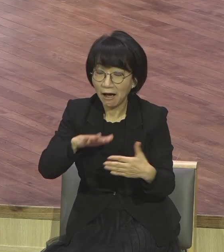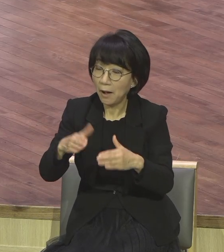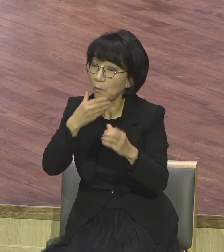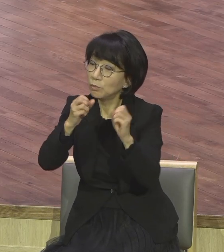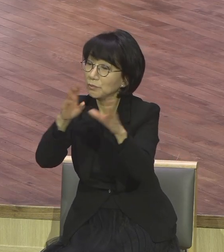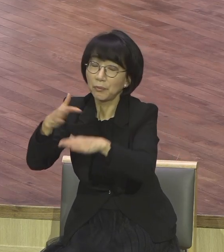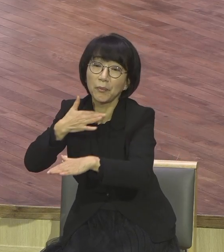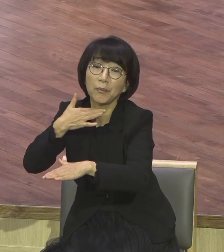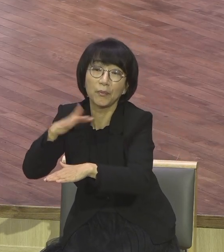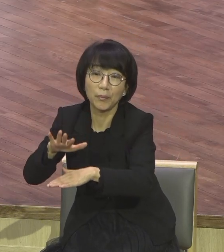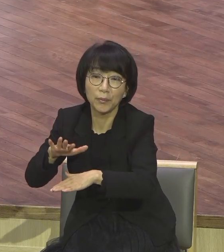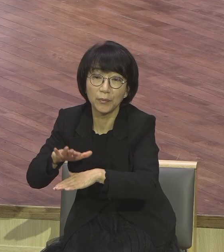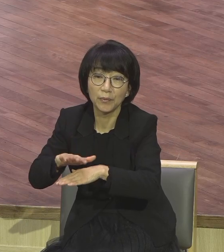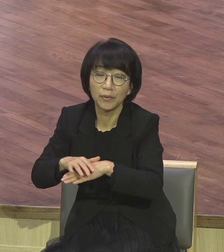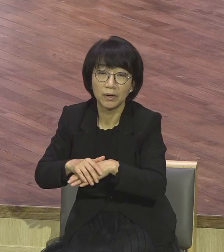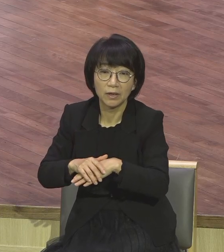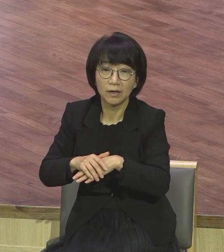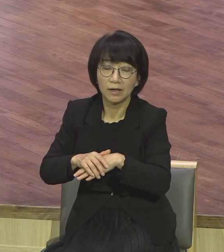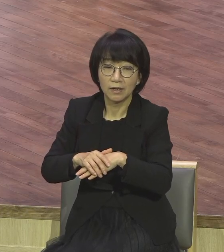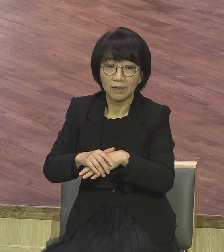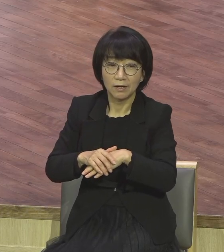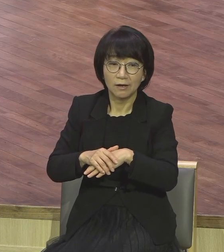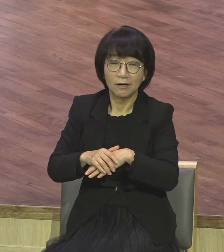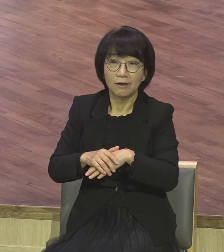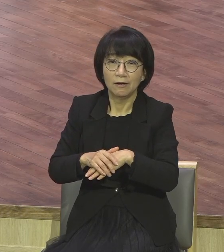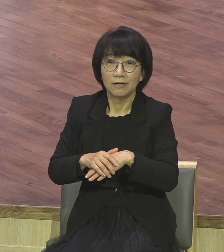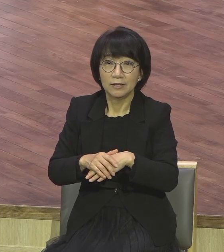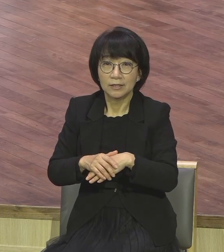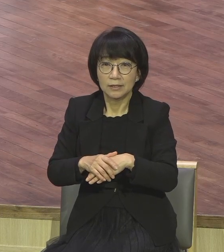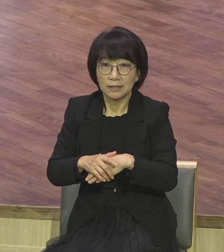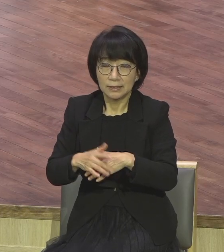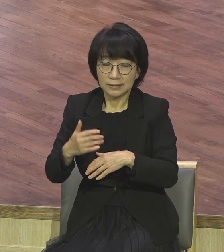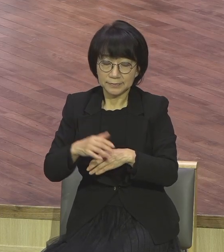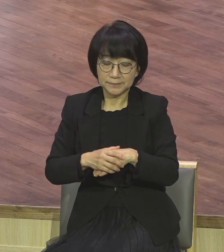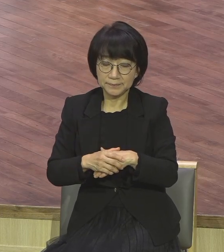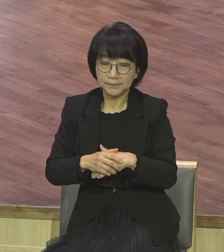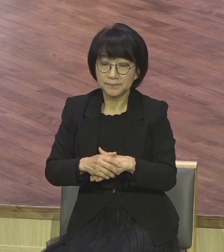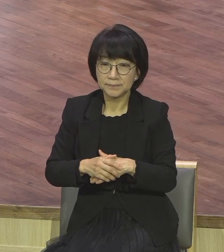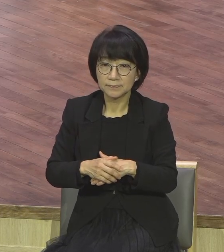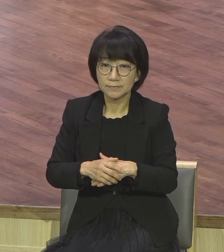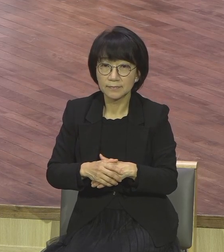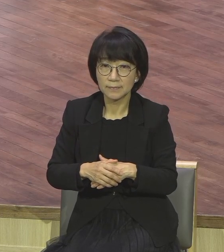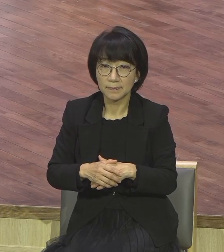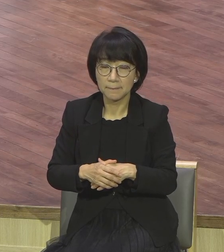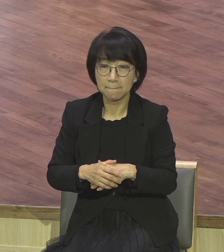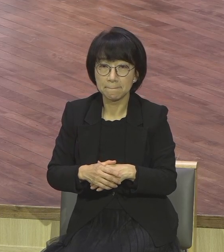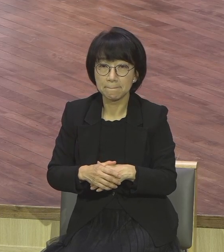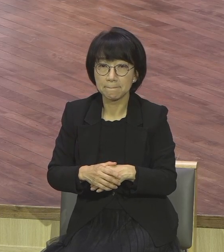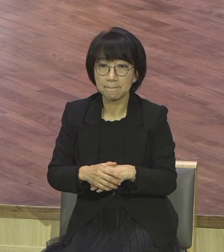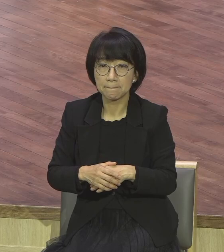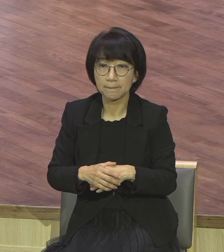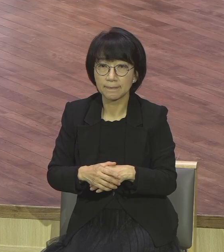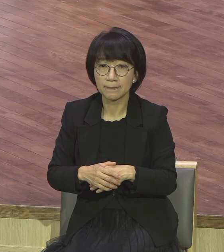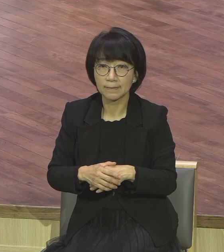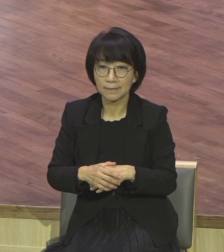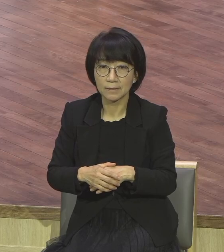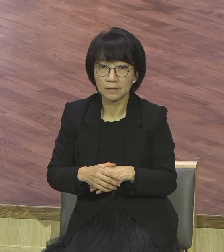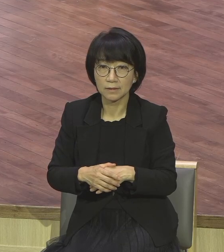아무 소용이 없어요 불신자하고 거의 비슷해 사는 게 언제 차별이 확 일어났냐